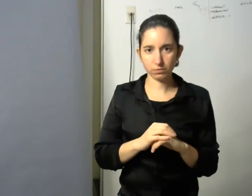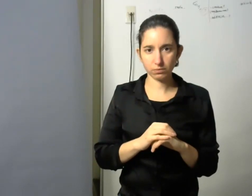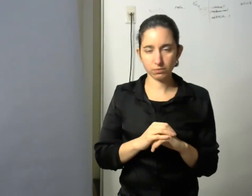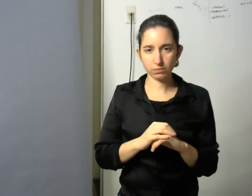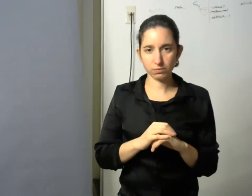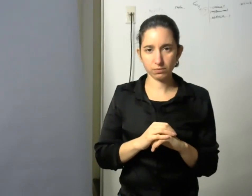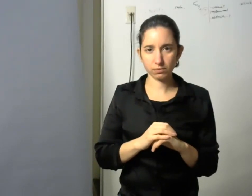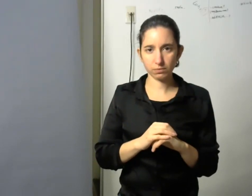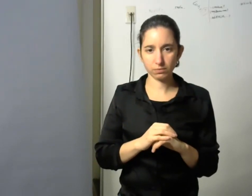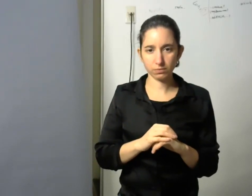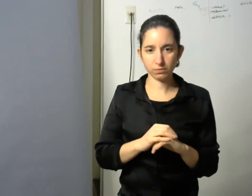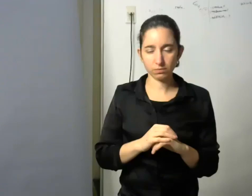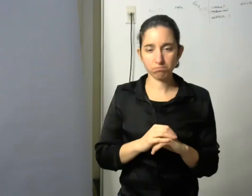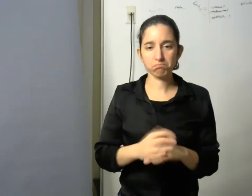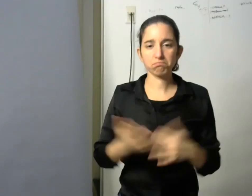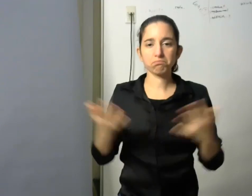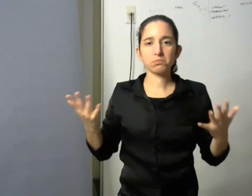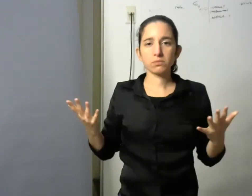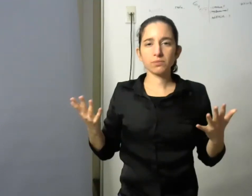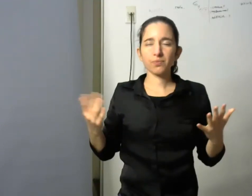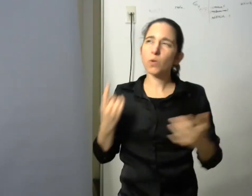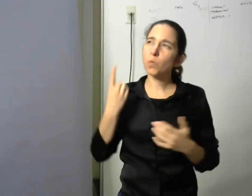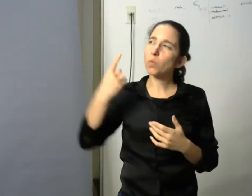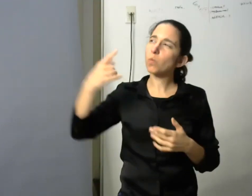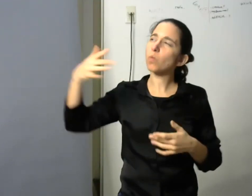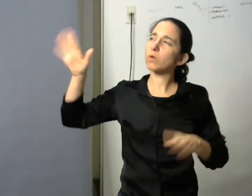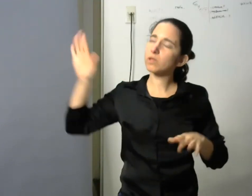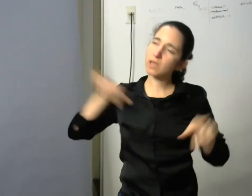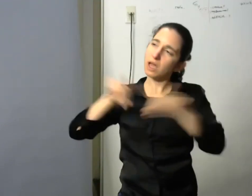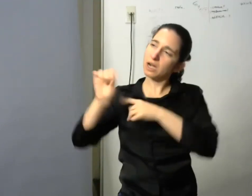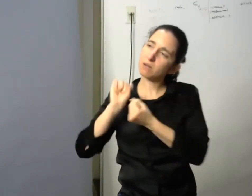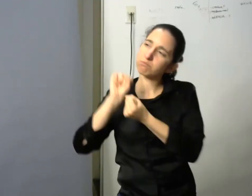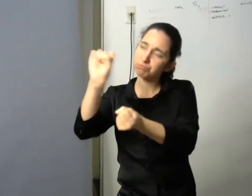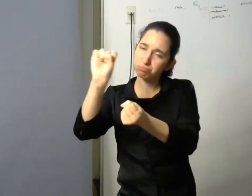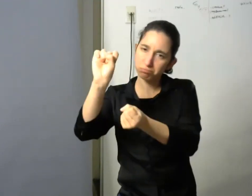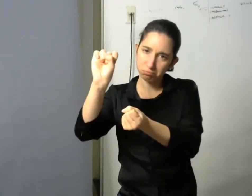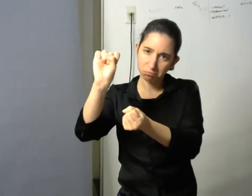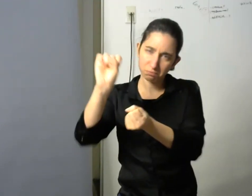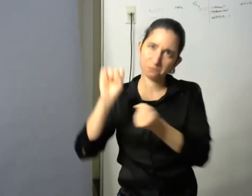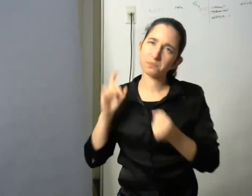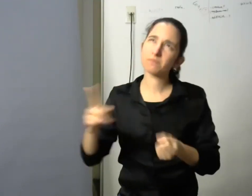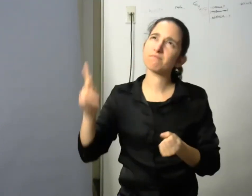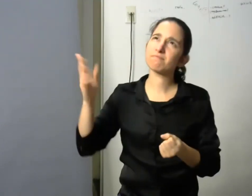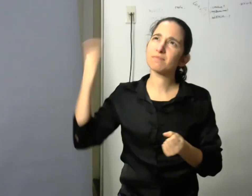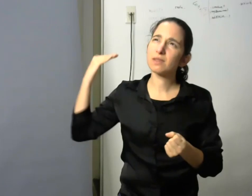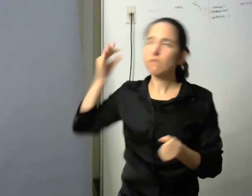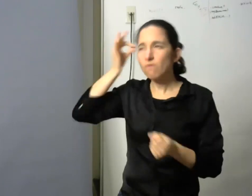un día ya recibida de la carrera de edición porque cursé filosofía y después